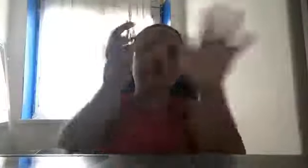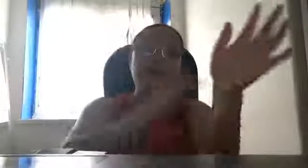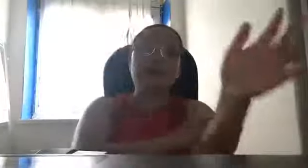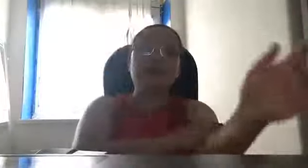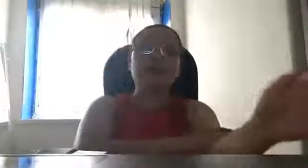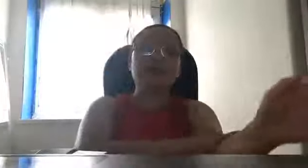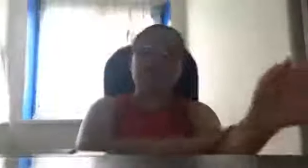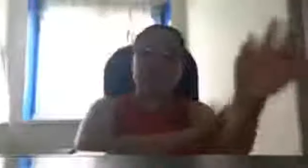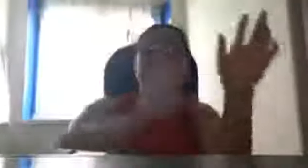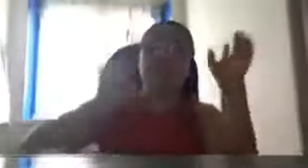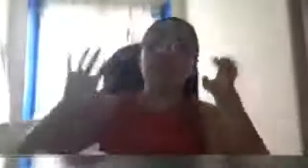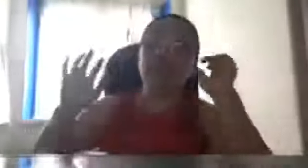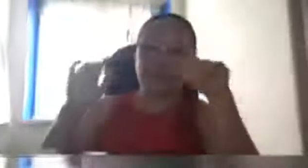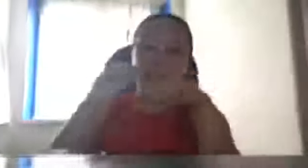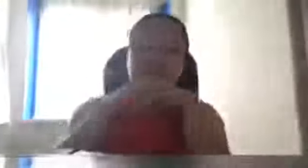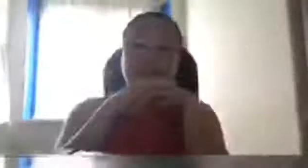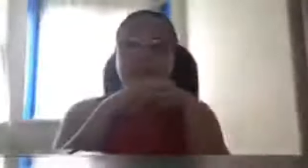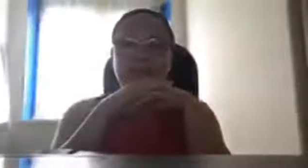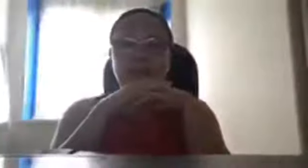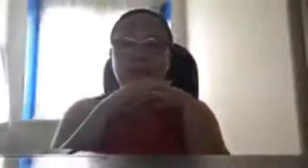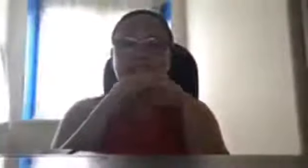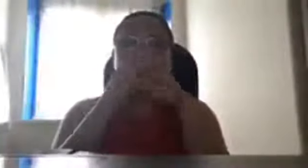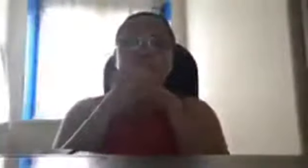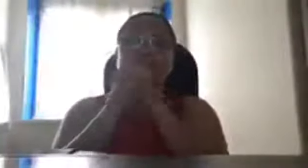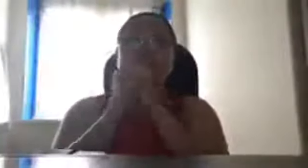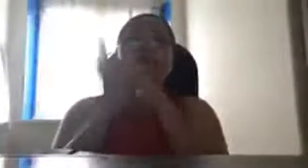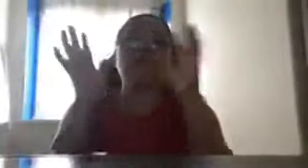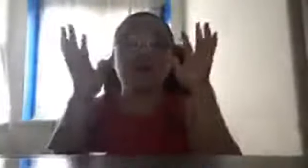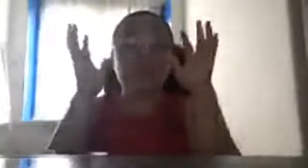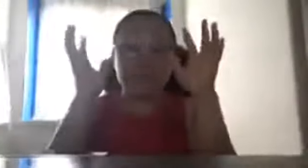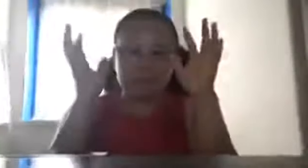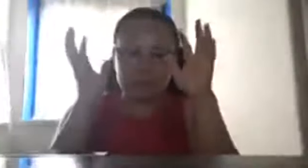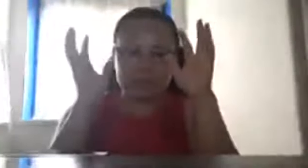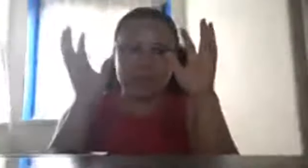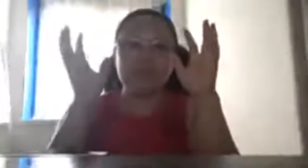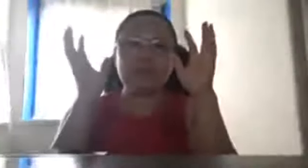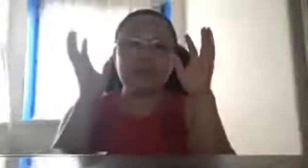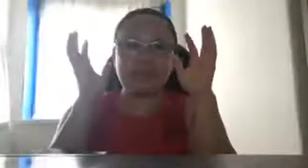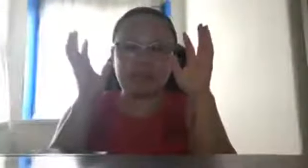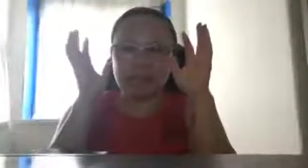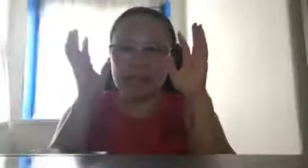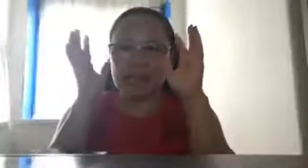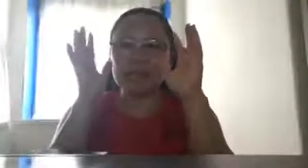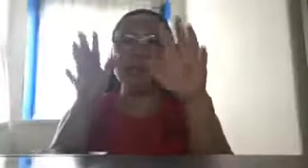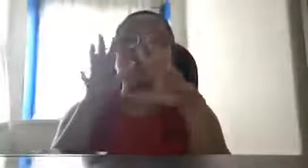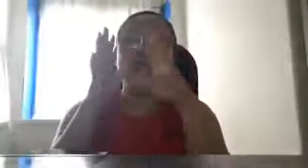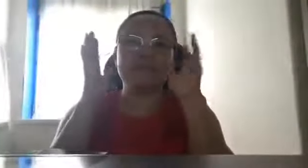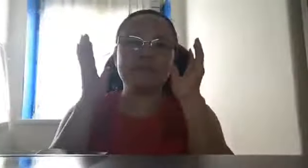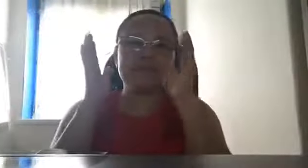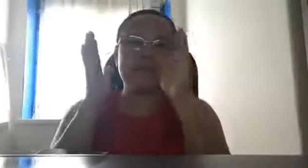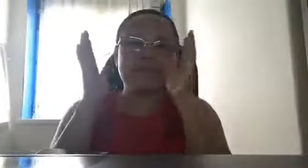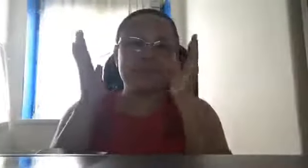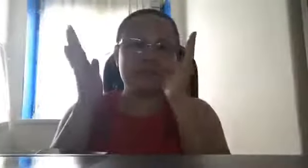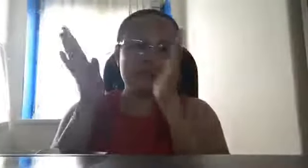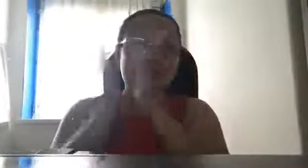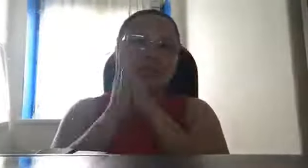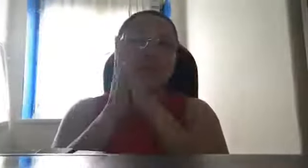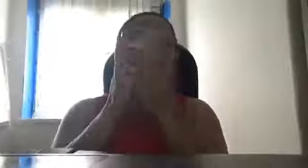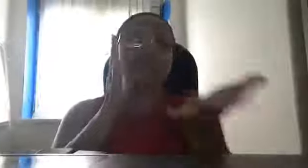mababaw yan na inyong pakikipaglaban, kaya kung ako pa po sa inyo, talaga, ngayon, simula ngayon,